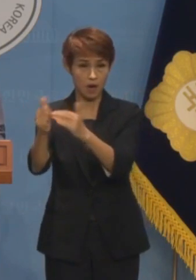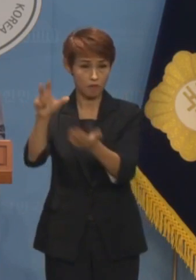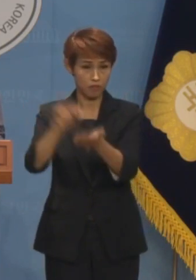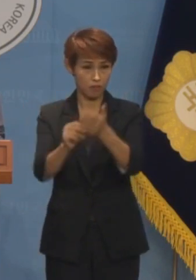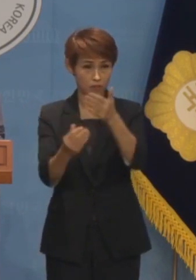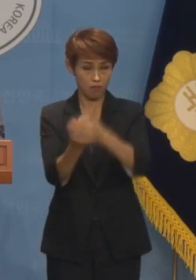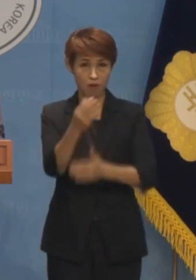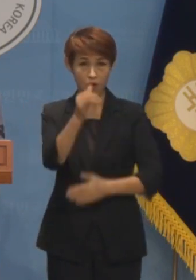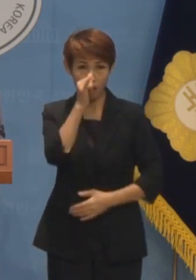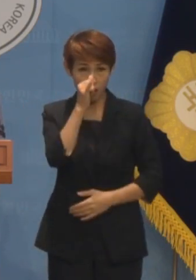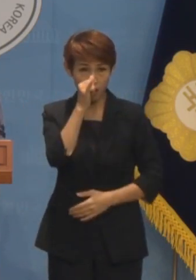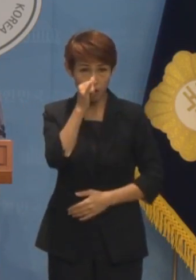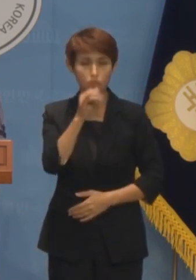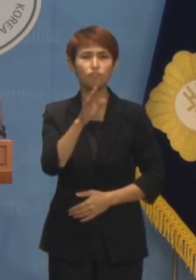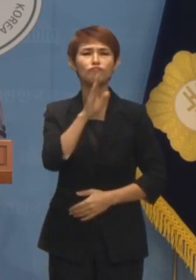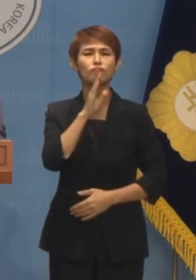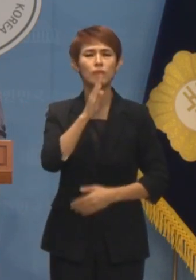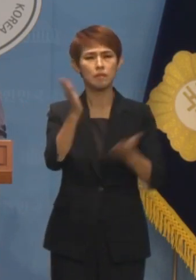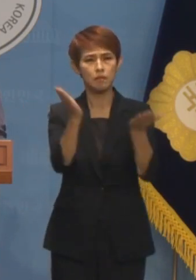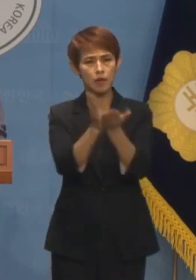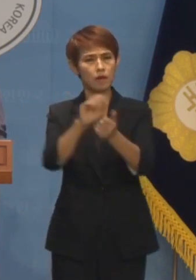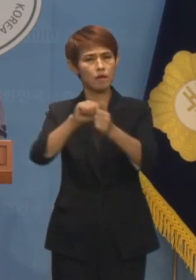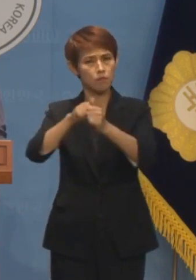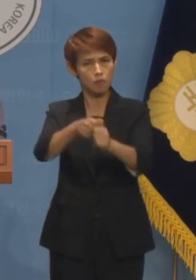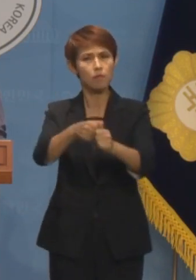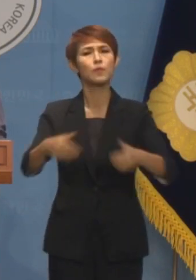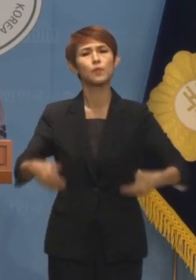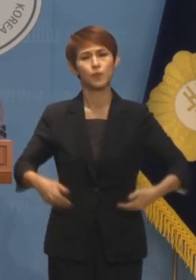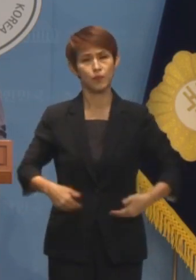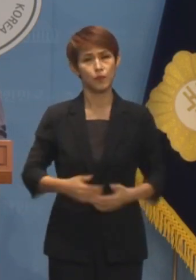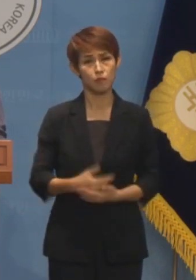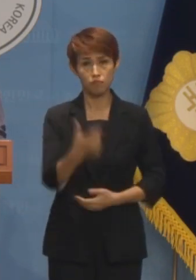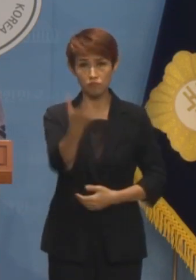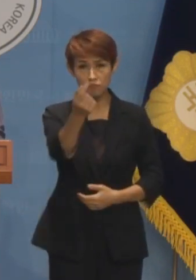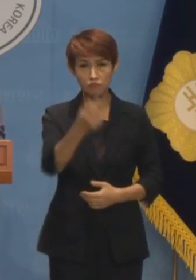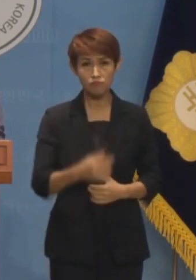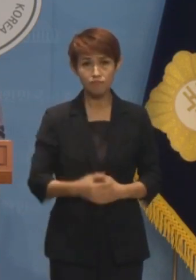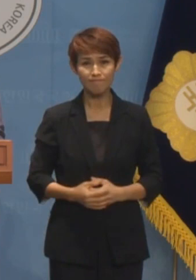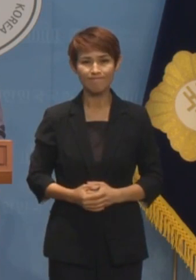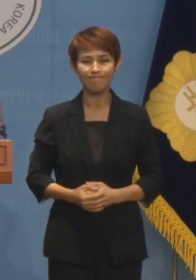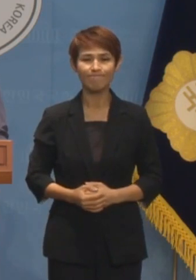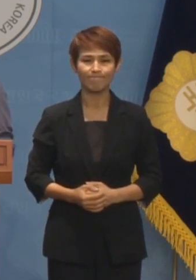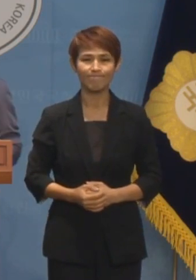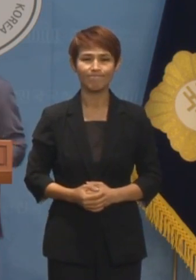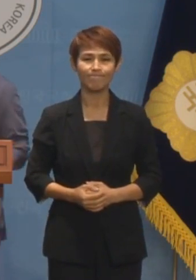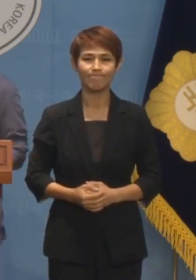있었다면 합당한 처분을 내리셔야죠. 이상입니다.